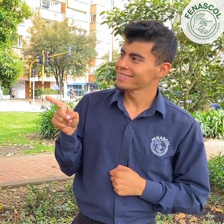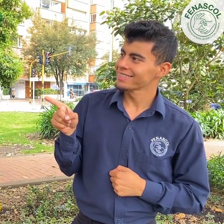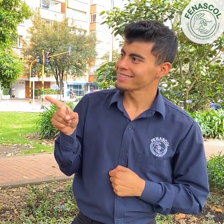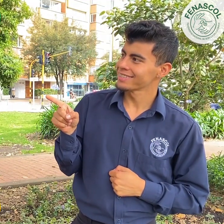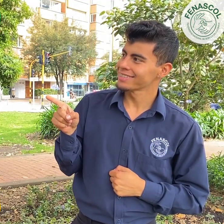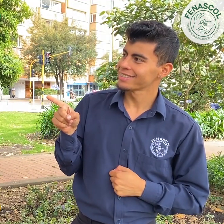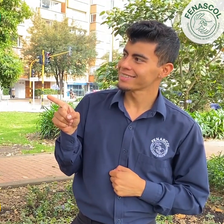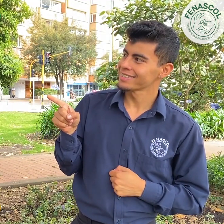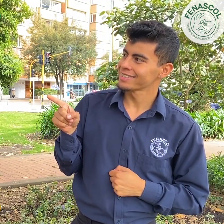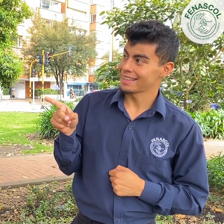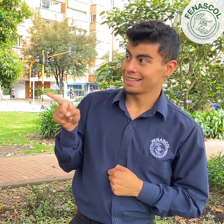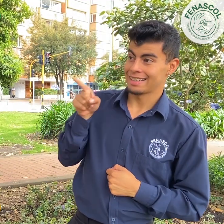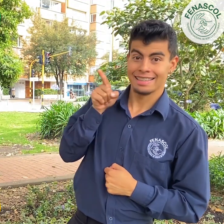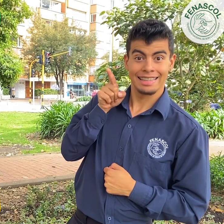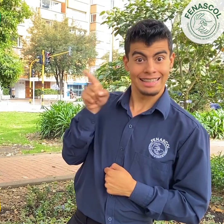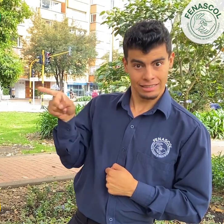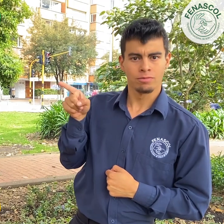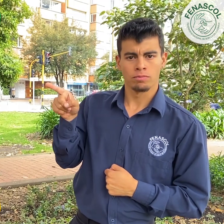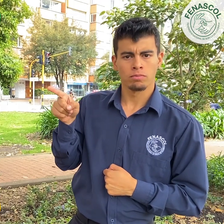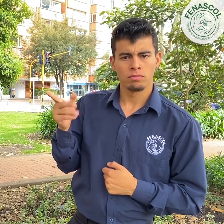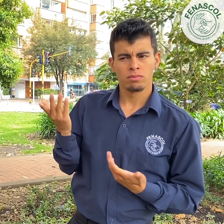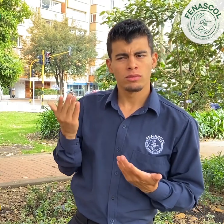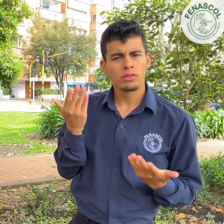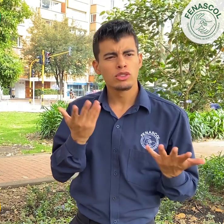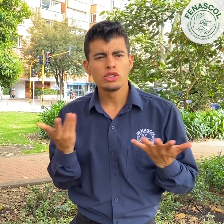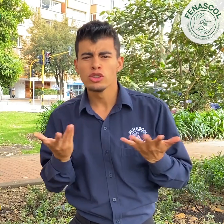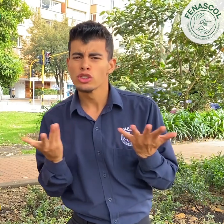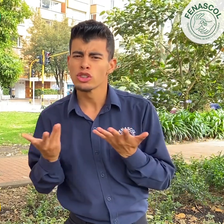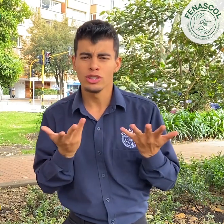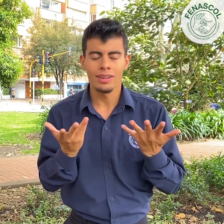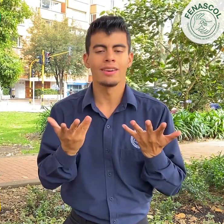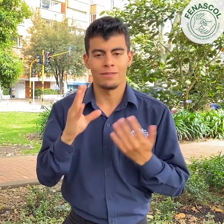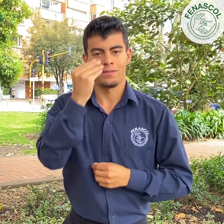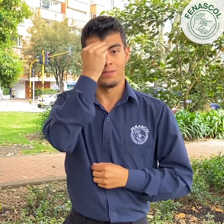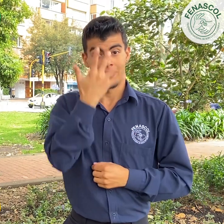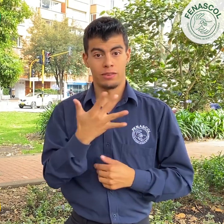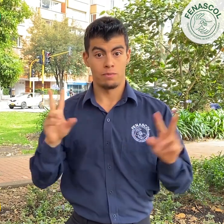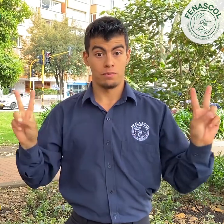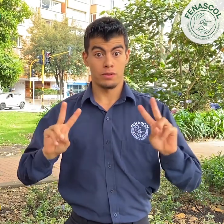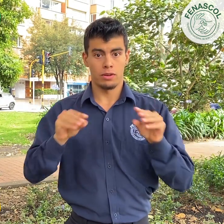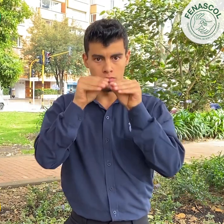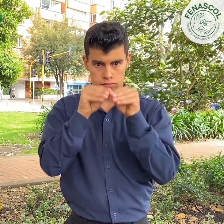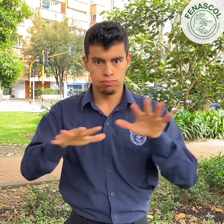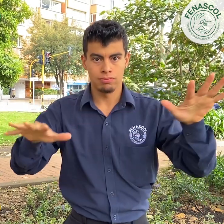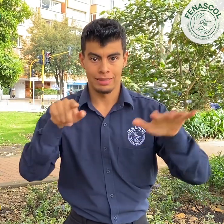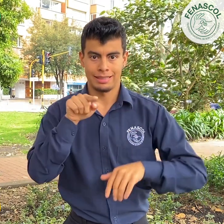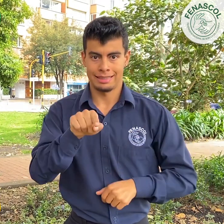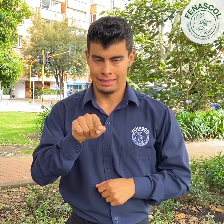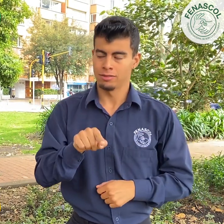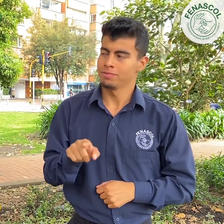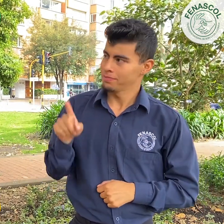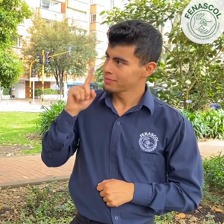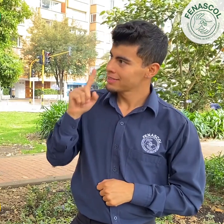miércoles 29 de marzo a las 5 de la tarde. ¿Por dónde? Por el Facebook Live de Fenascol. ¡Miren!